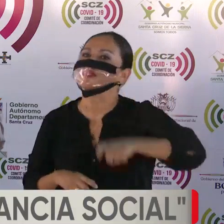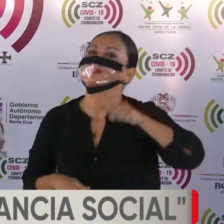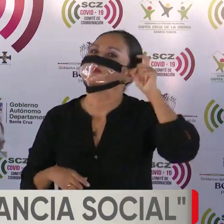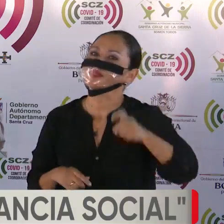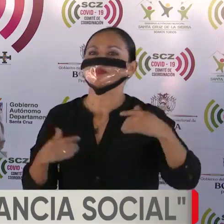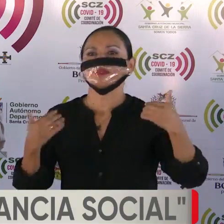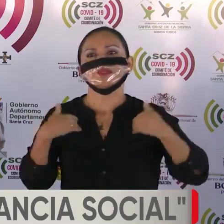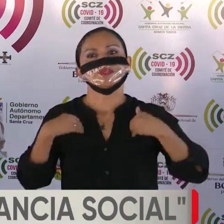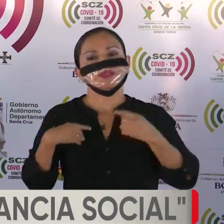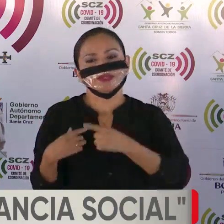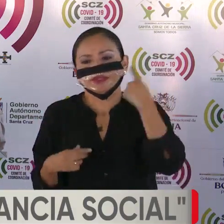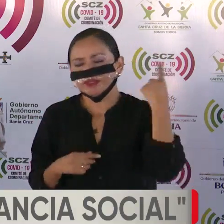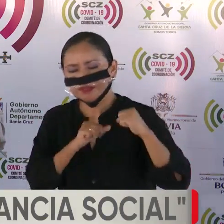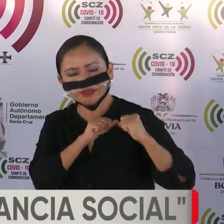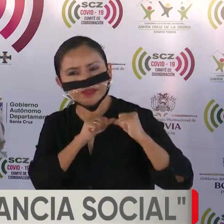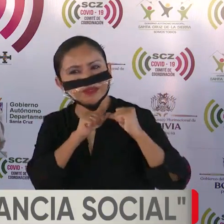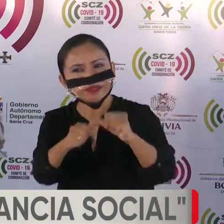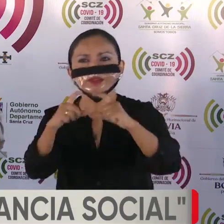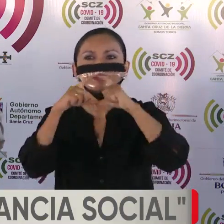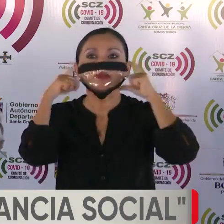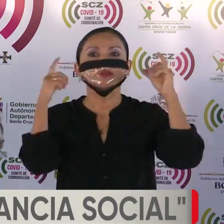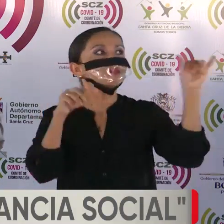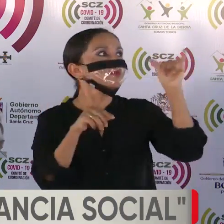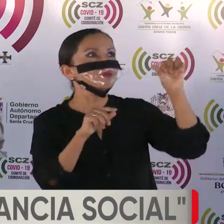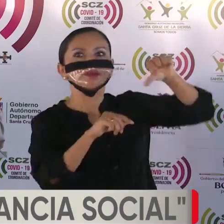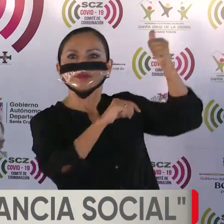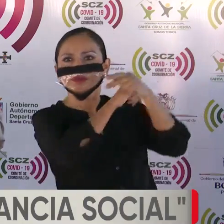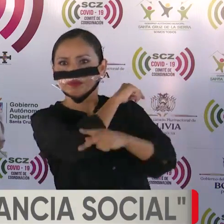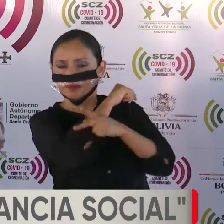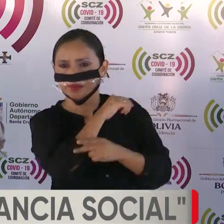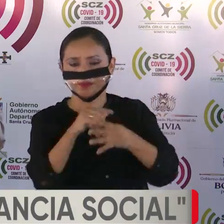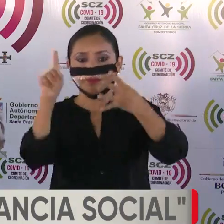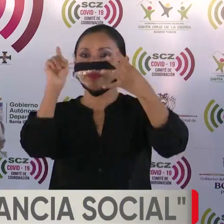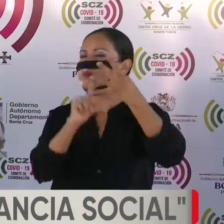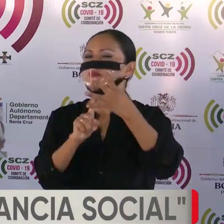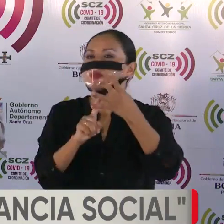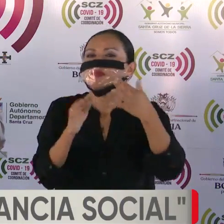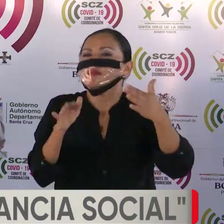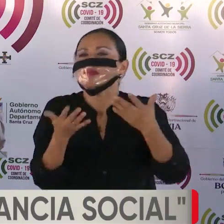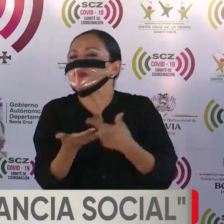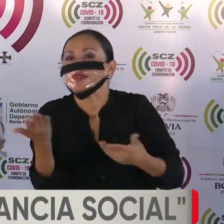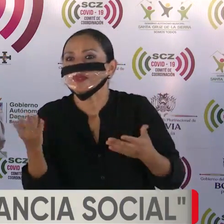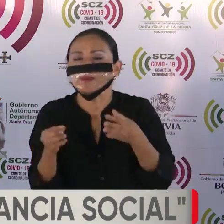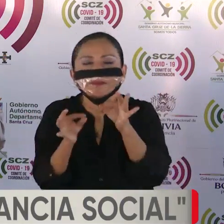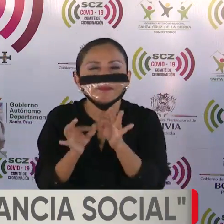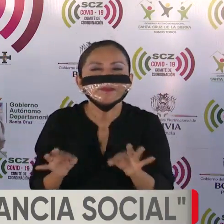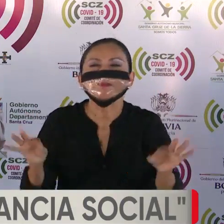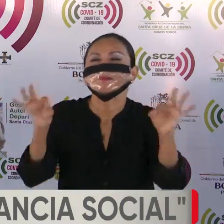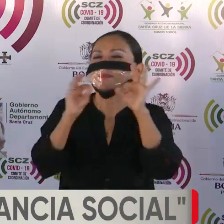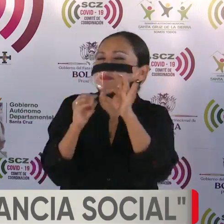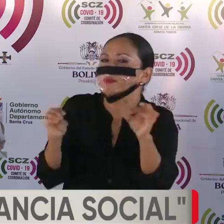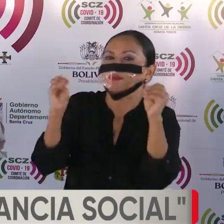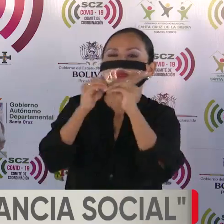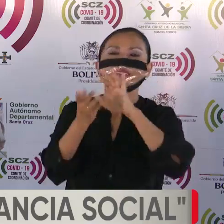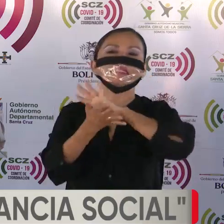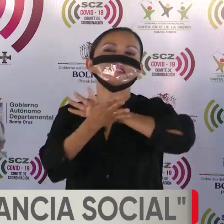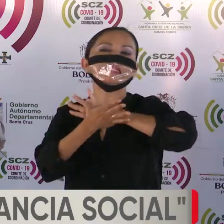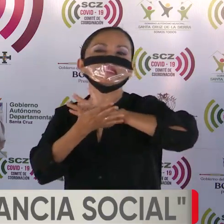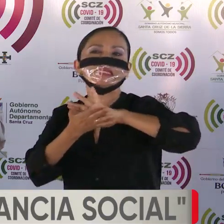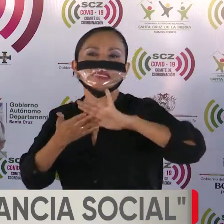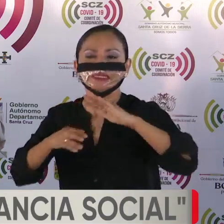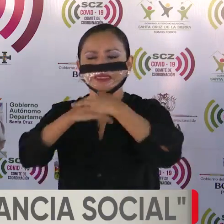barbijo como se ha hecho en otros países. Y la cuarta clave, pero la más importante, es la higiene.